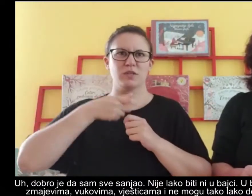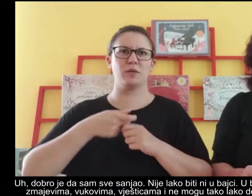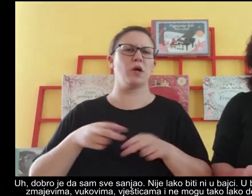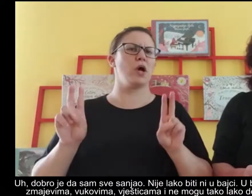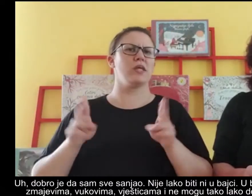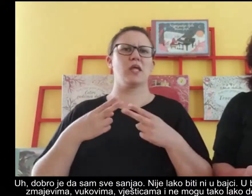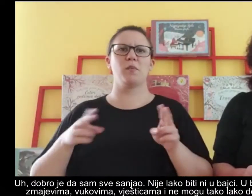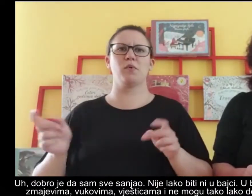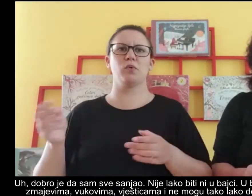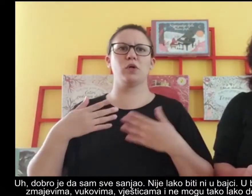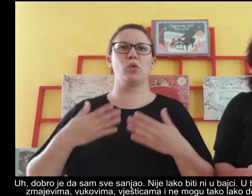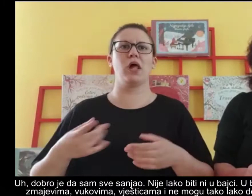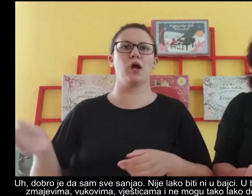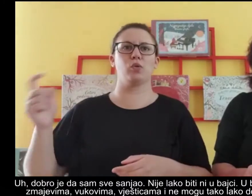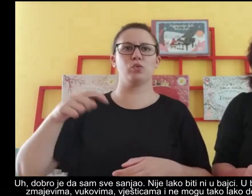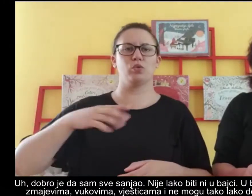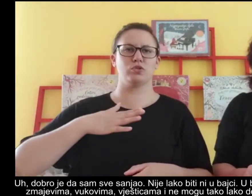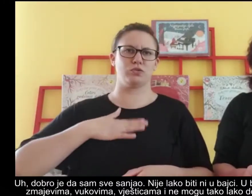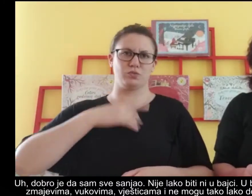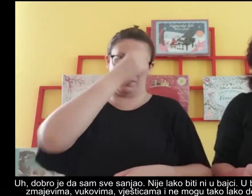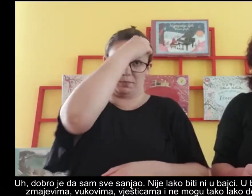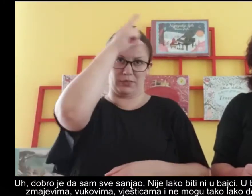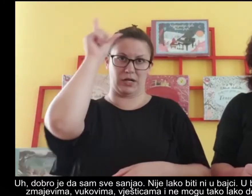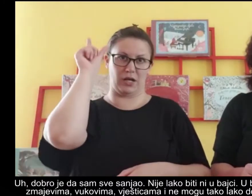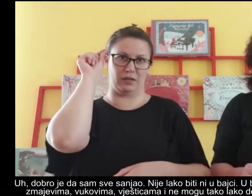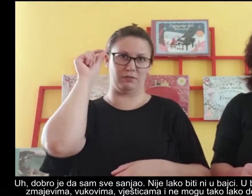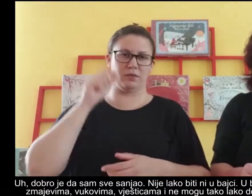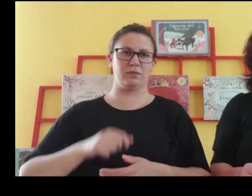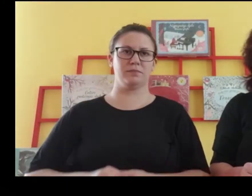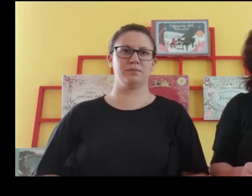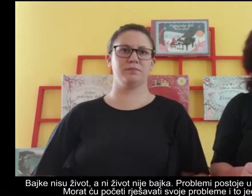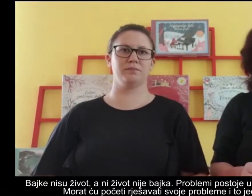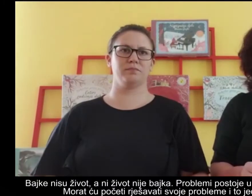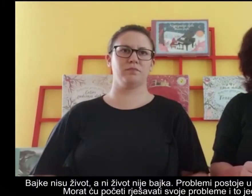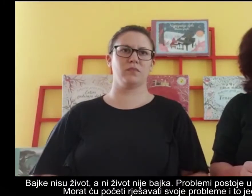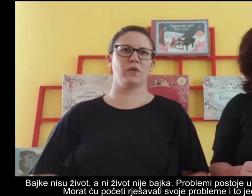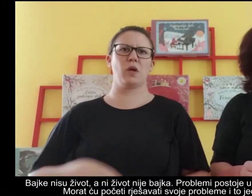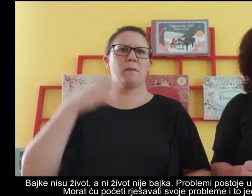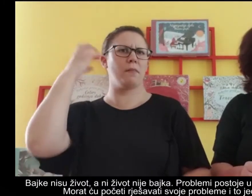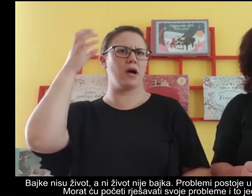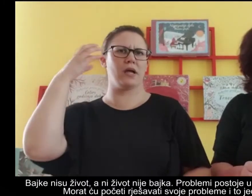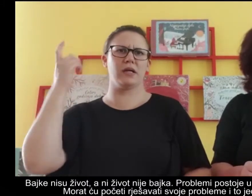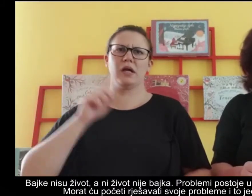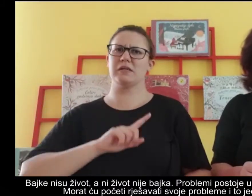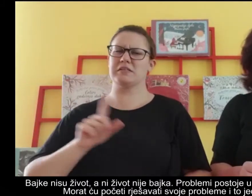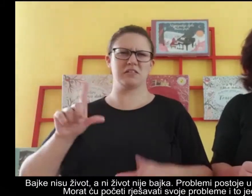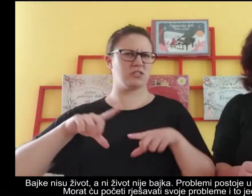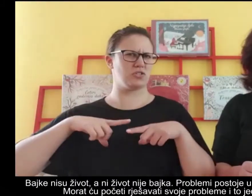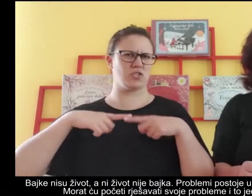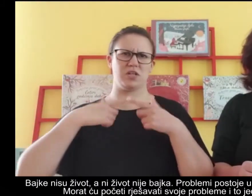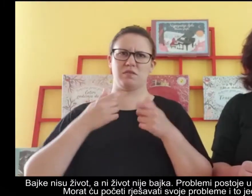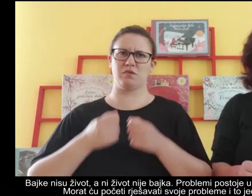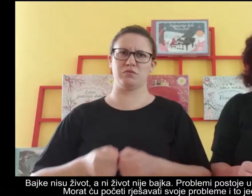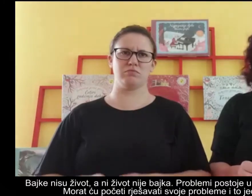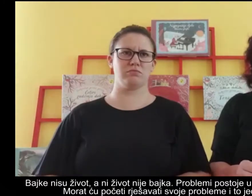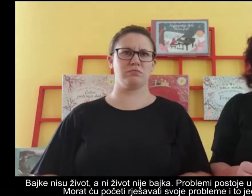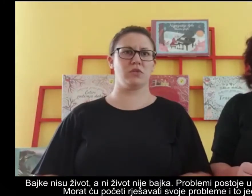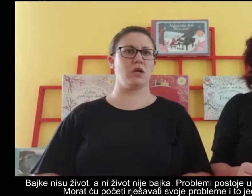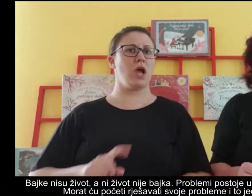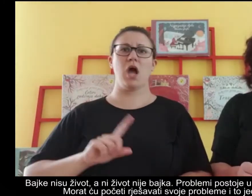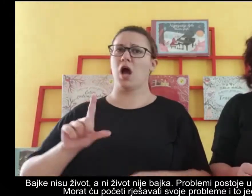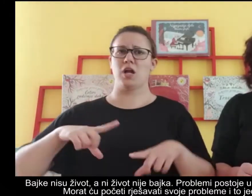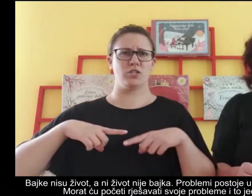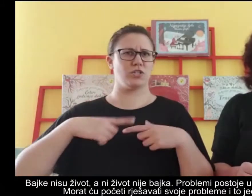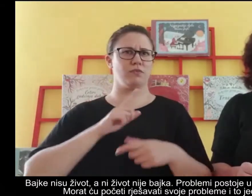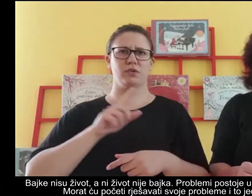i ne mogu tako lako doći do svoje kraljevne. Bajke nisu život. A ni